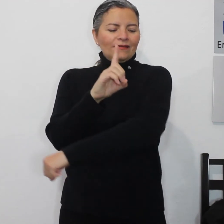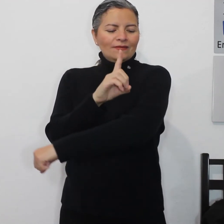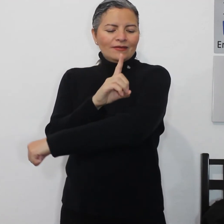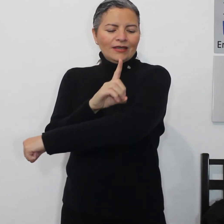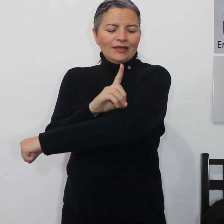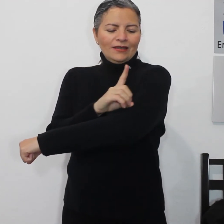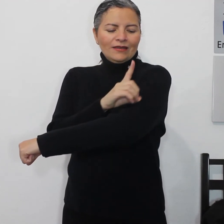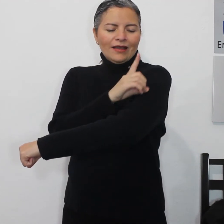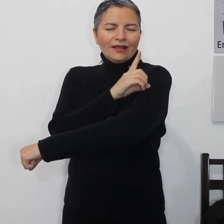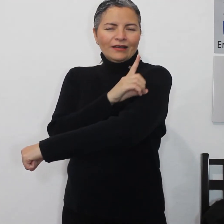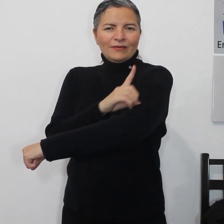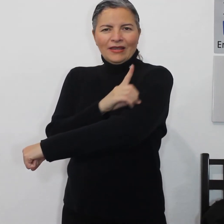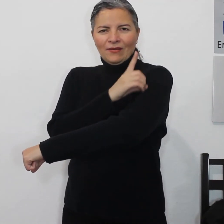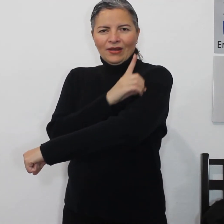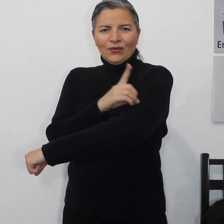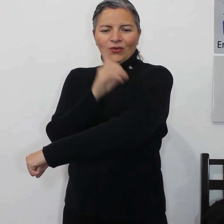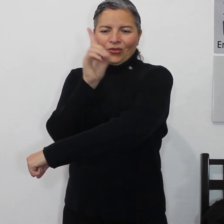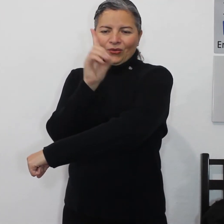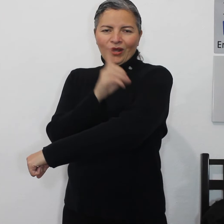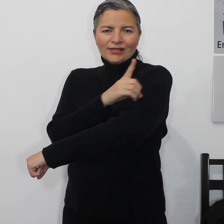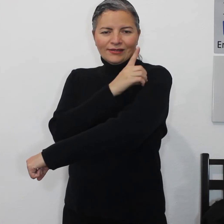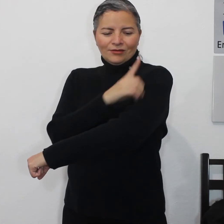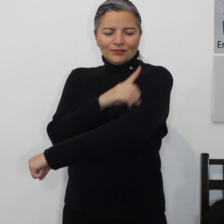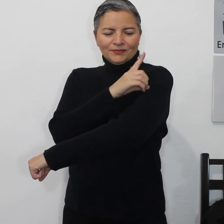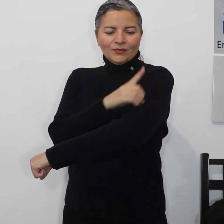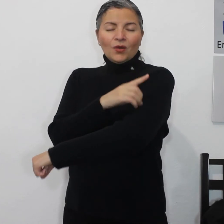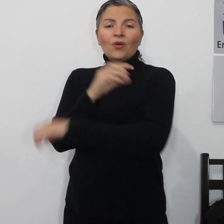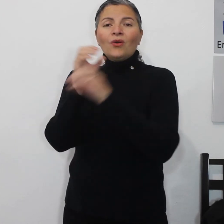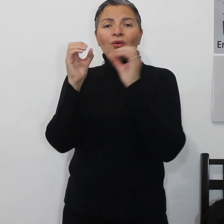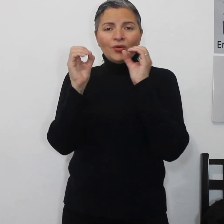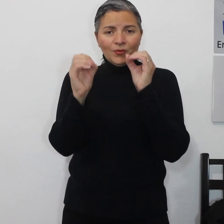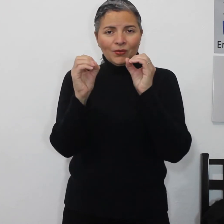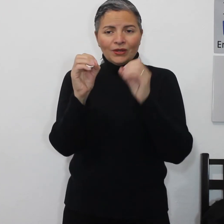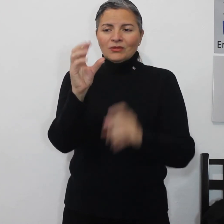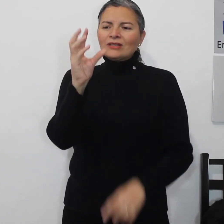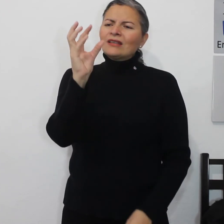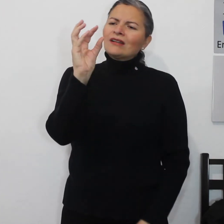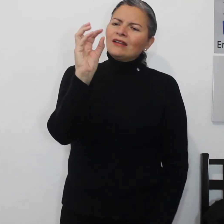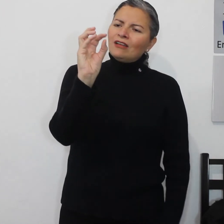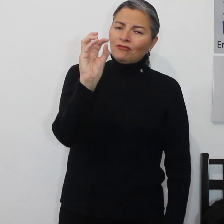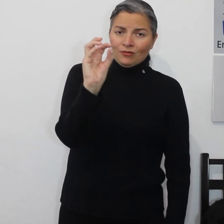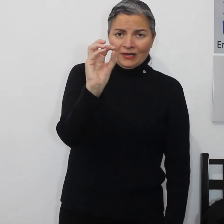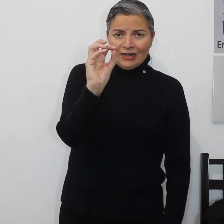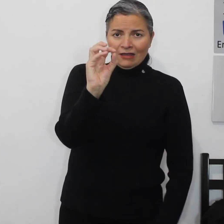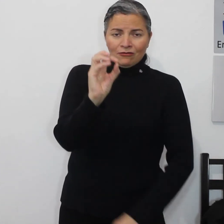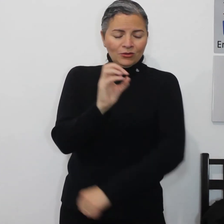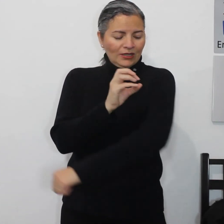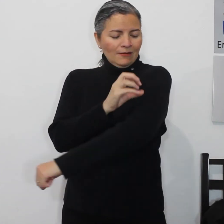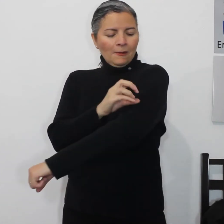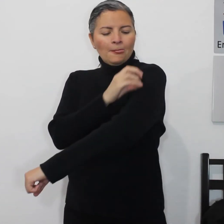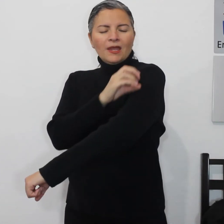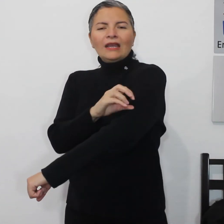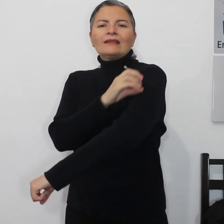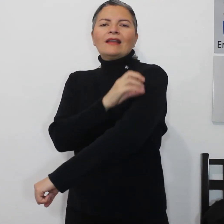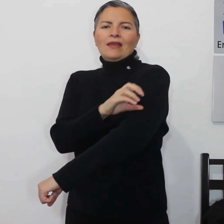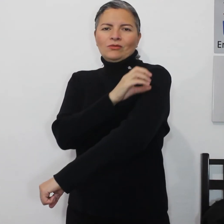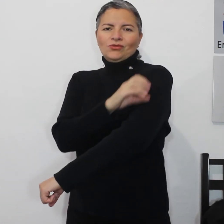y arriba y abajo durazno o podemos hacer la forma de la fruta y la tallamos